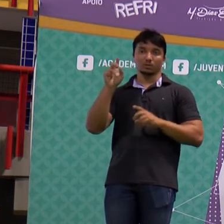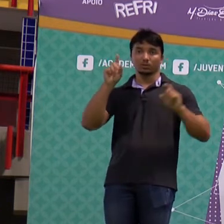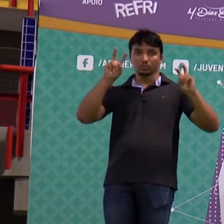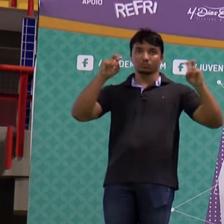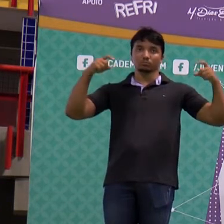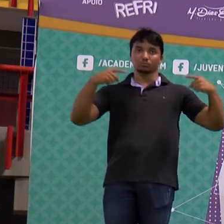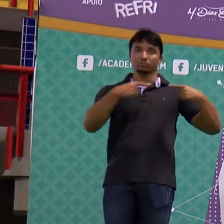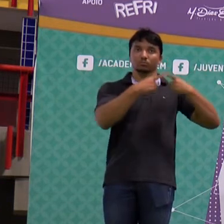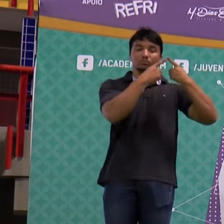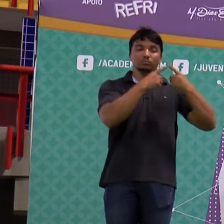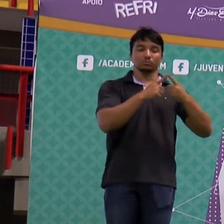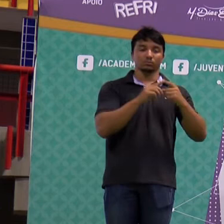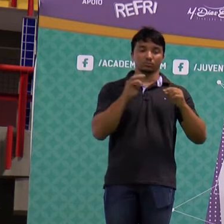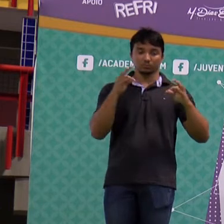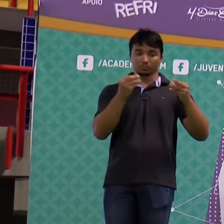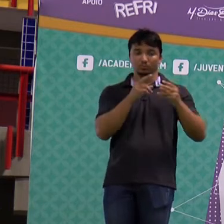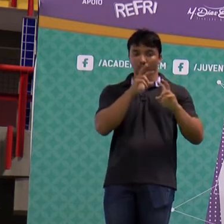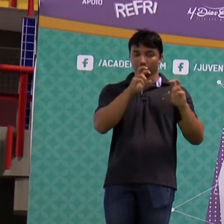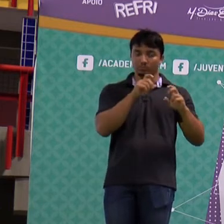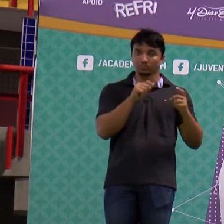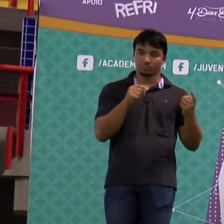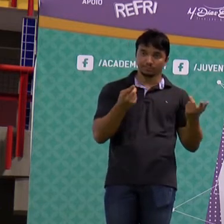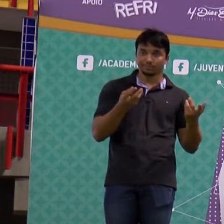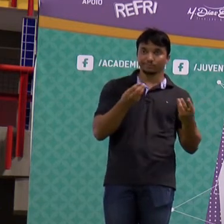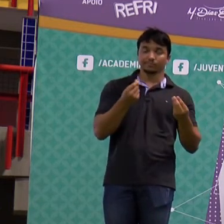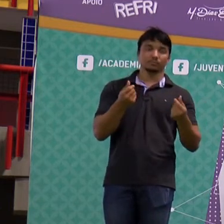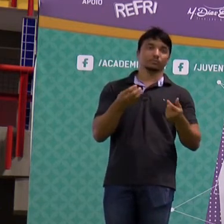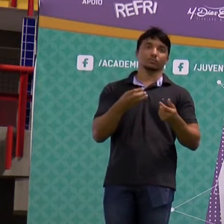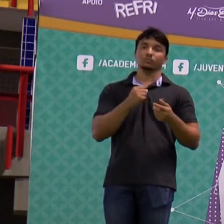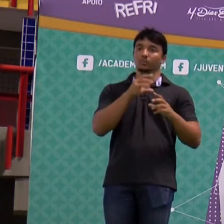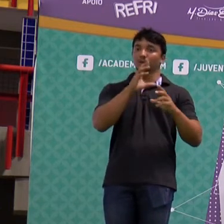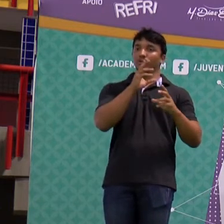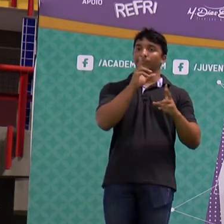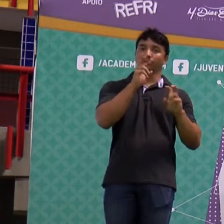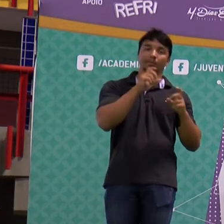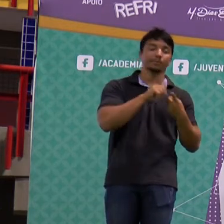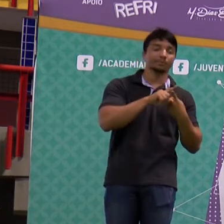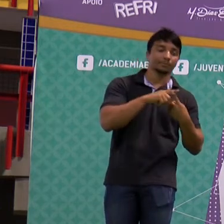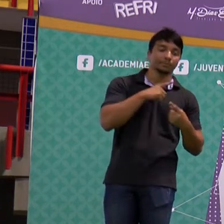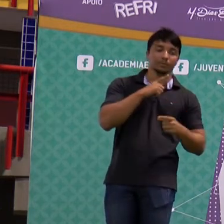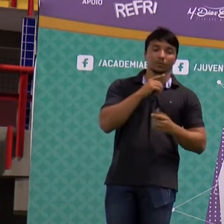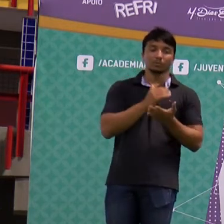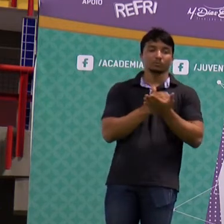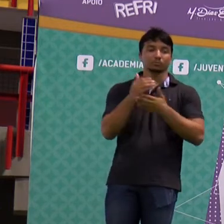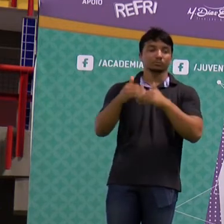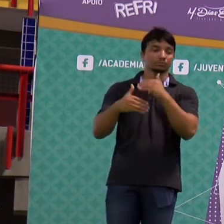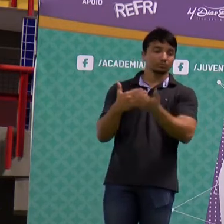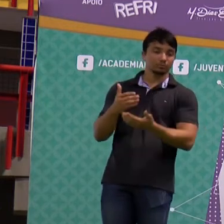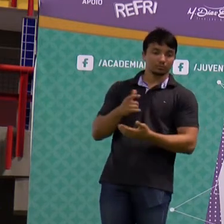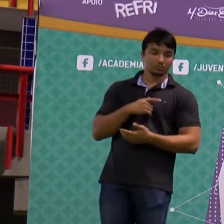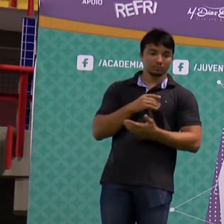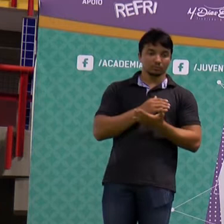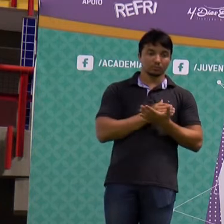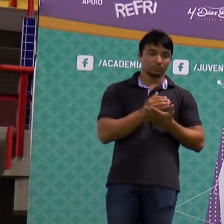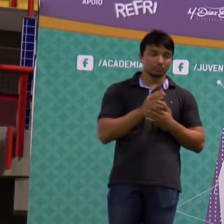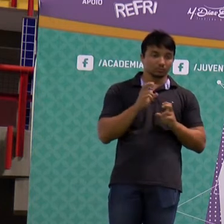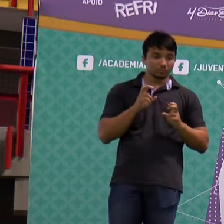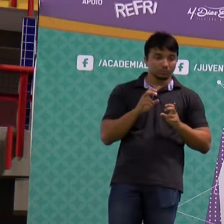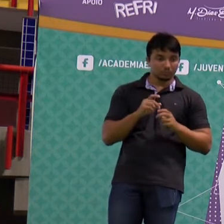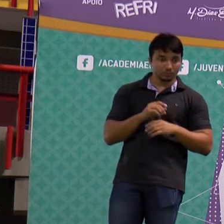todas as questões aqui eu coloquei com teoria e comentários. Deixa eu avançar aqui só um pouquinho para a gente começar a trabalhar.